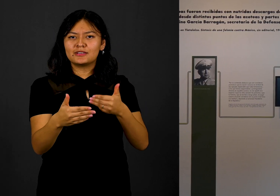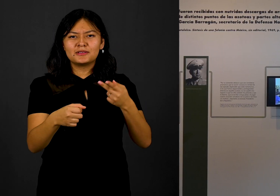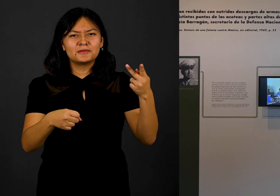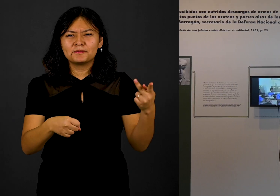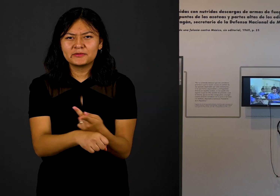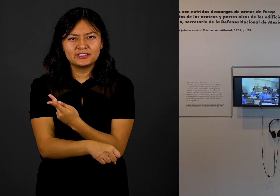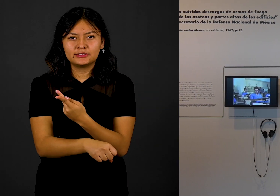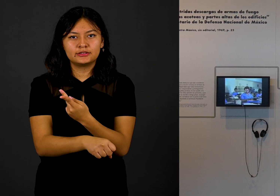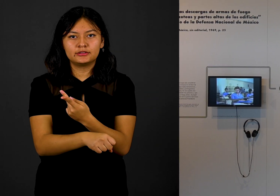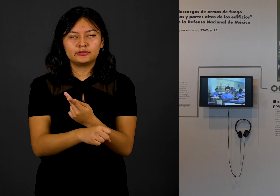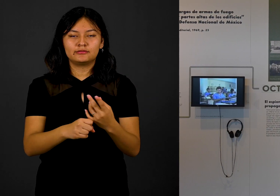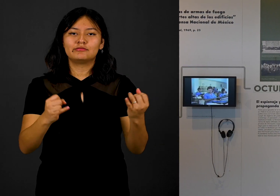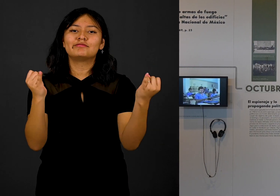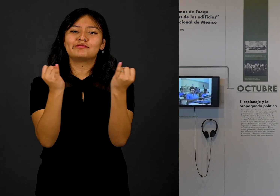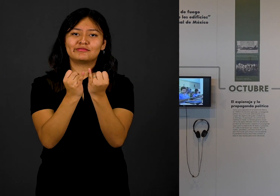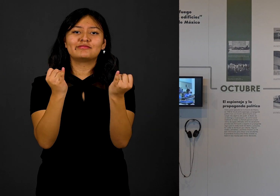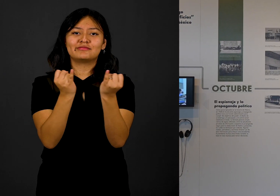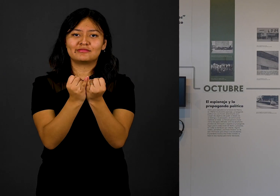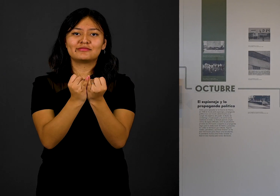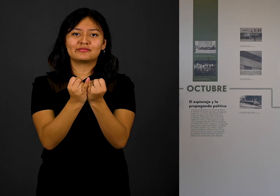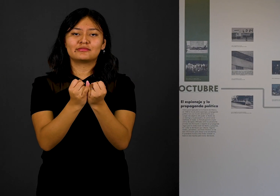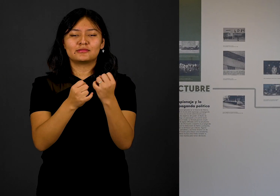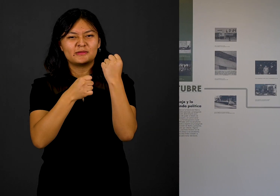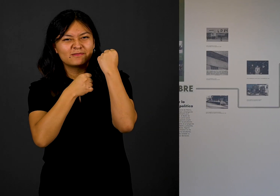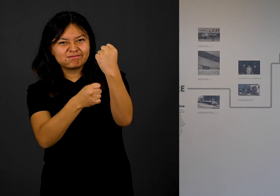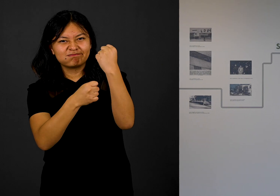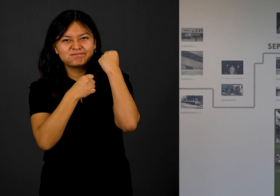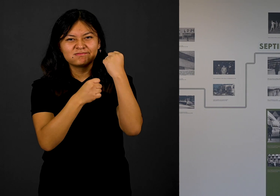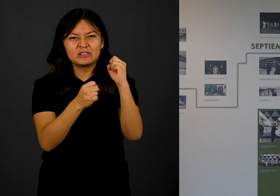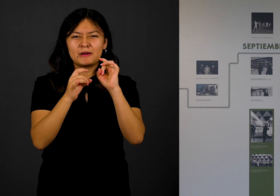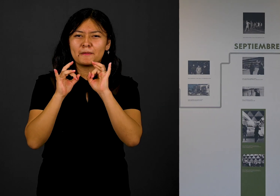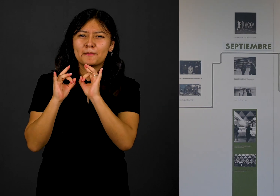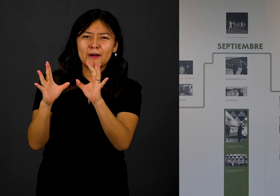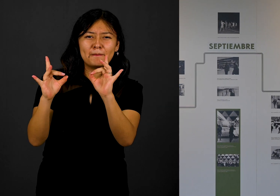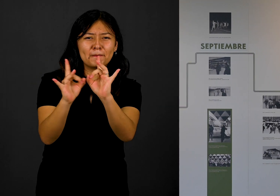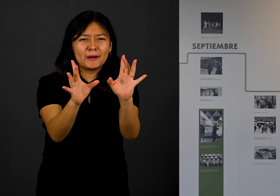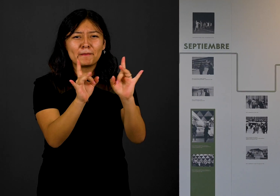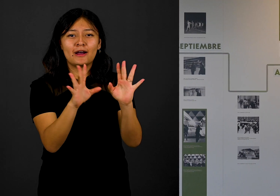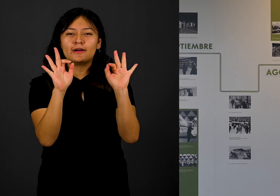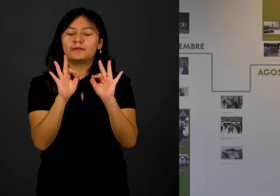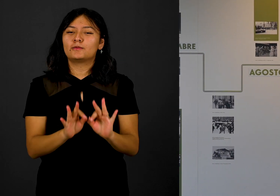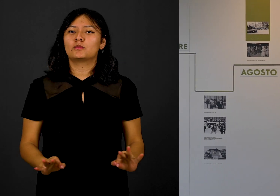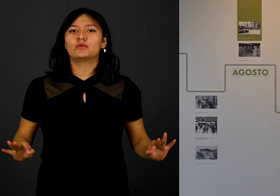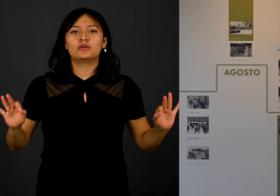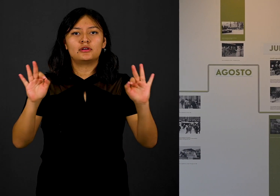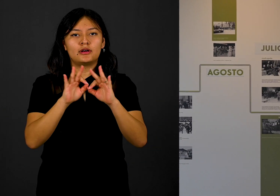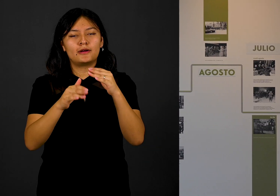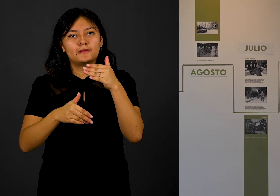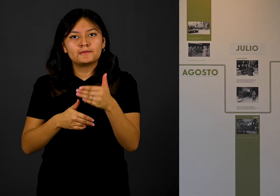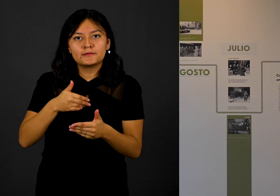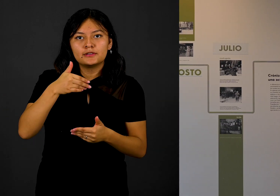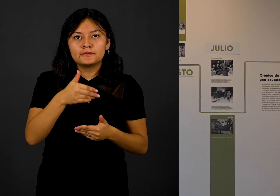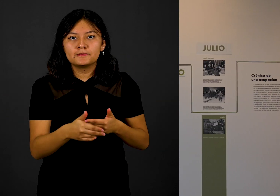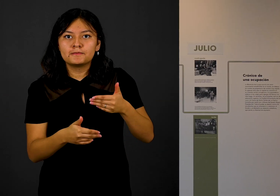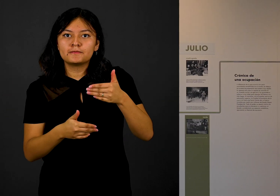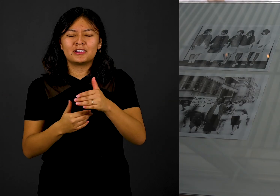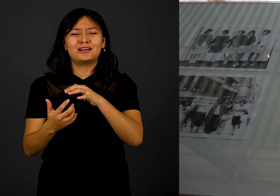visita veremos los antecedentes del movimiento estudiantil, así como los momentos claves de las protestas hasta la